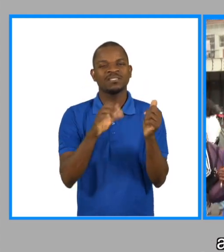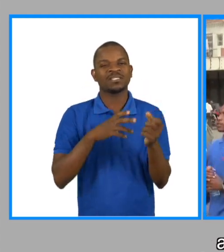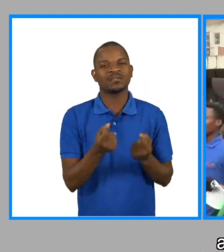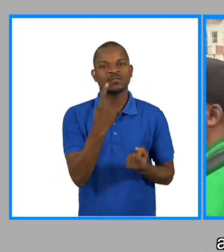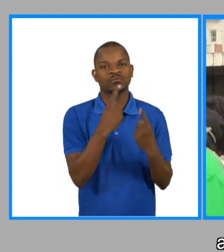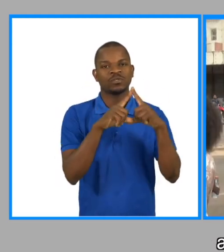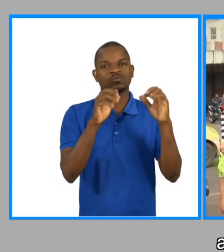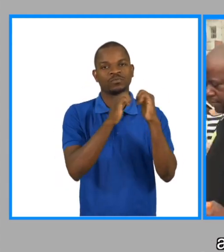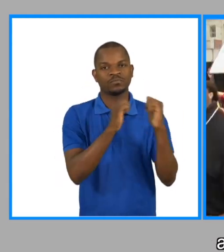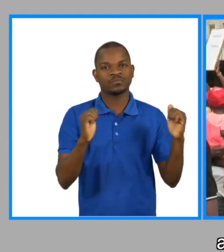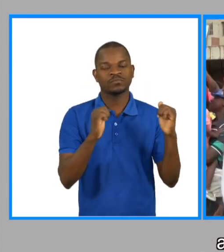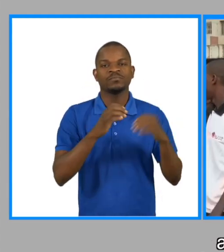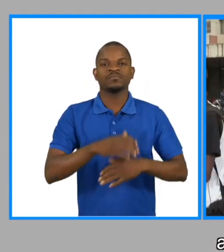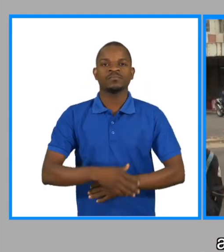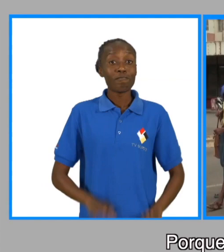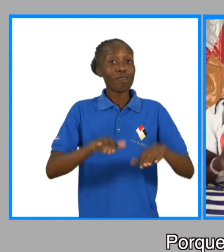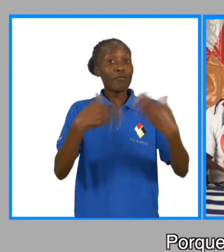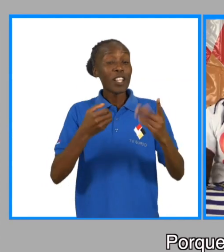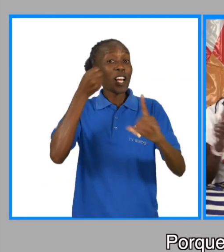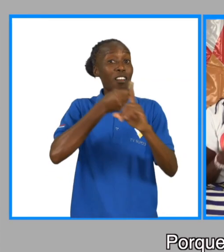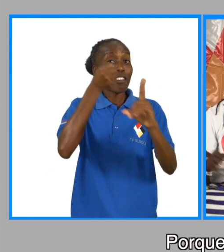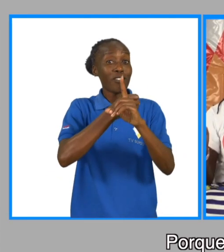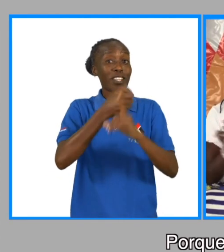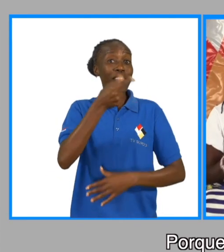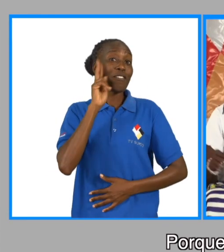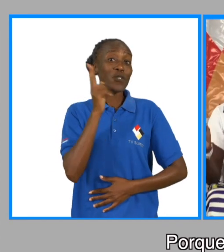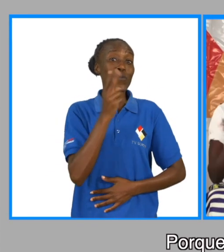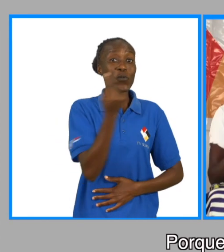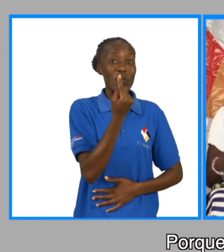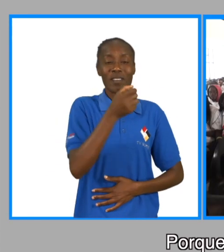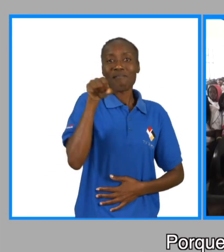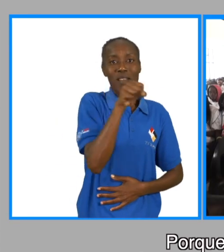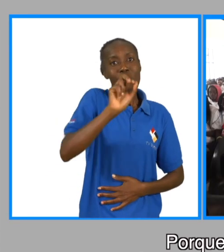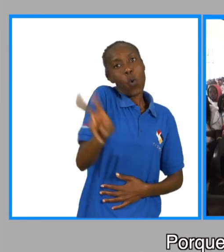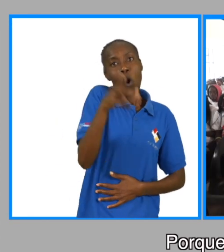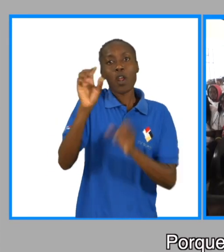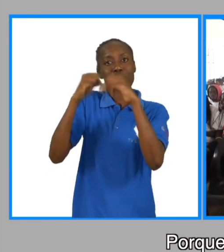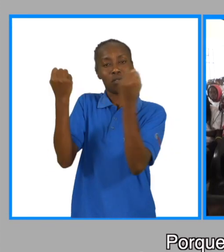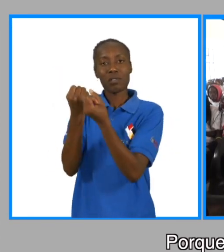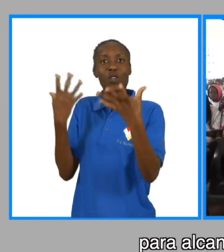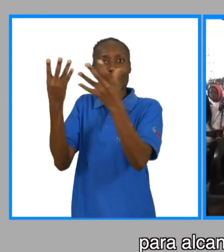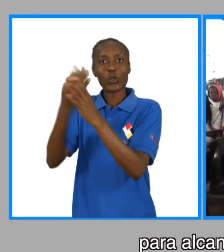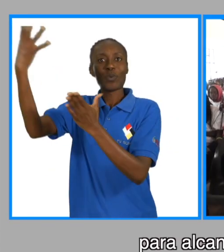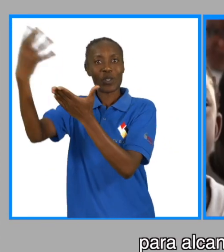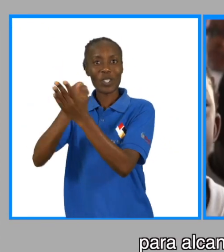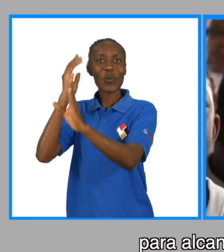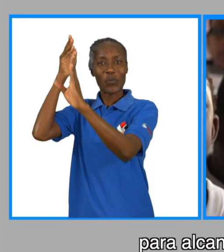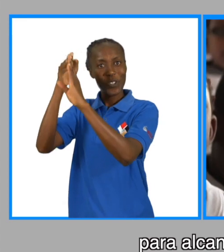requerem alguns toques especiais porque a luta não é só nossa juntamos-nos às outras organizações para alcançar os mesmos